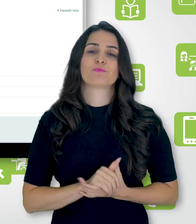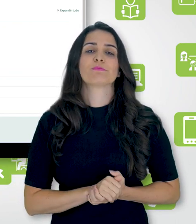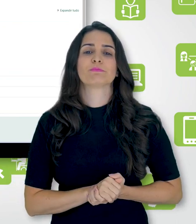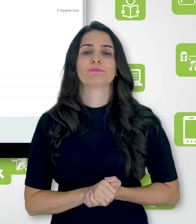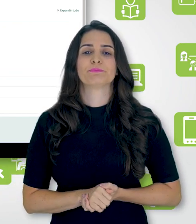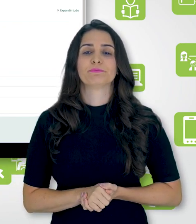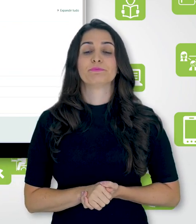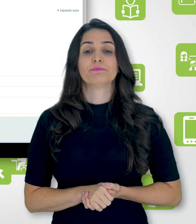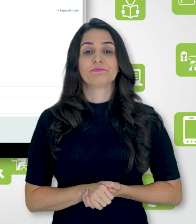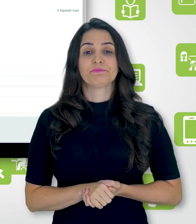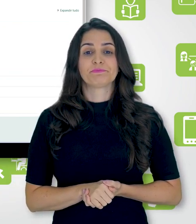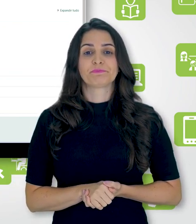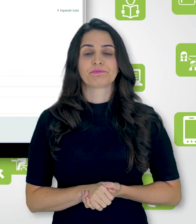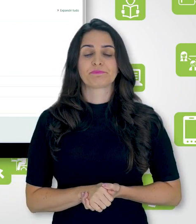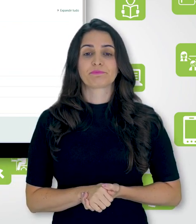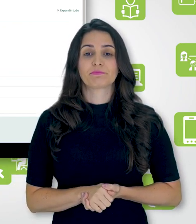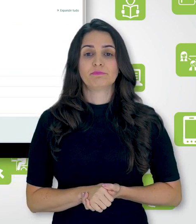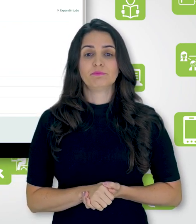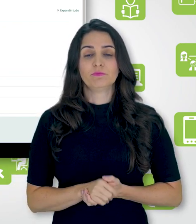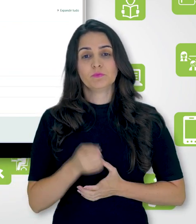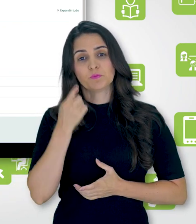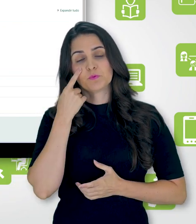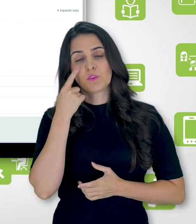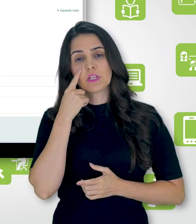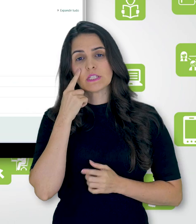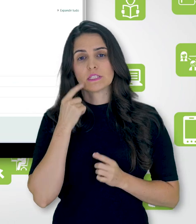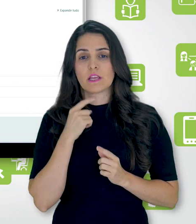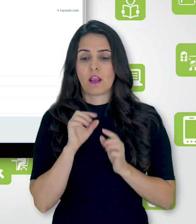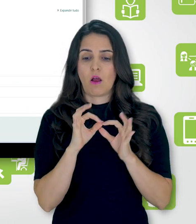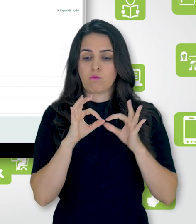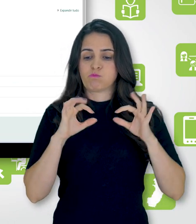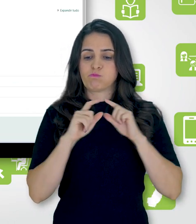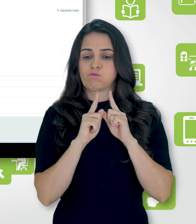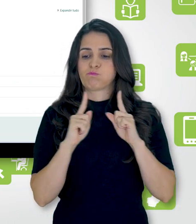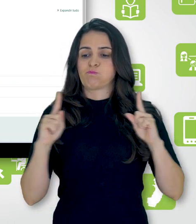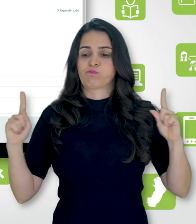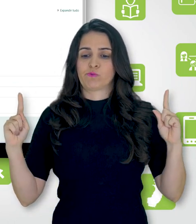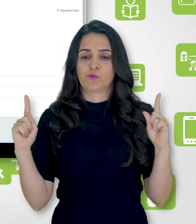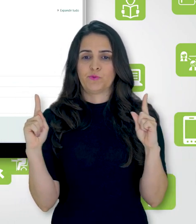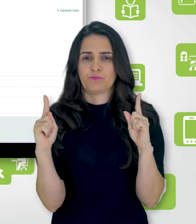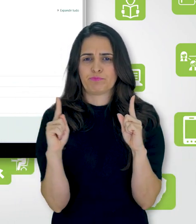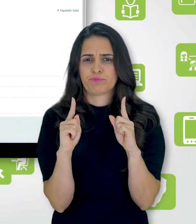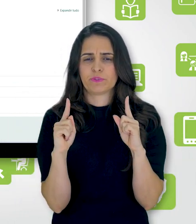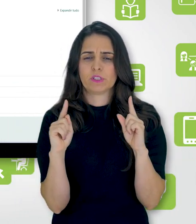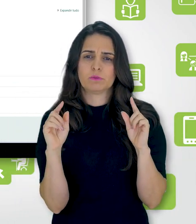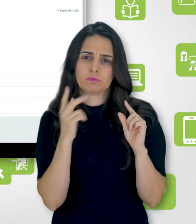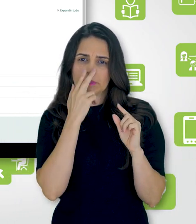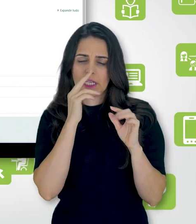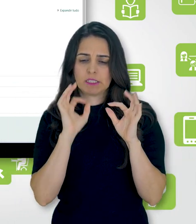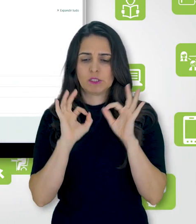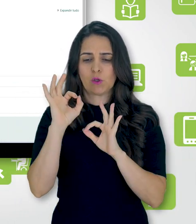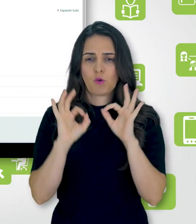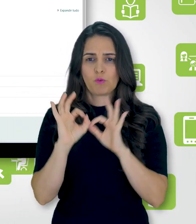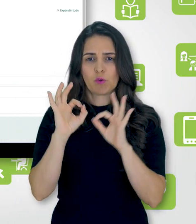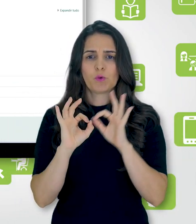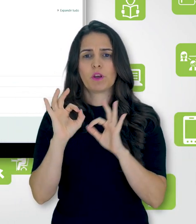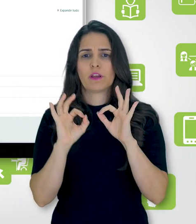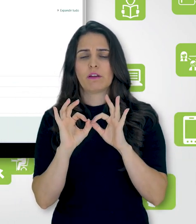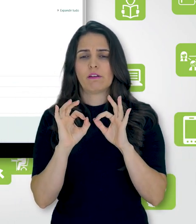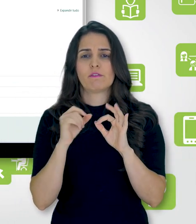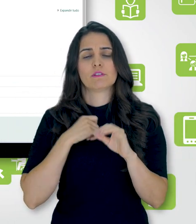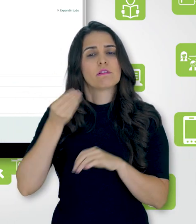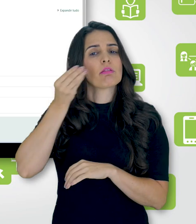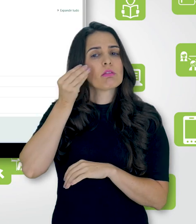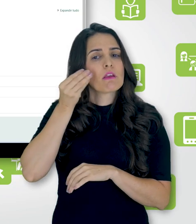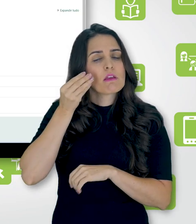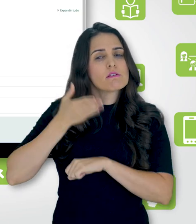Vou apresentar essa barra, então, se ela é grande demais, se eu vou comprimir, se vai ter uma rolagem, isso você pode testar, eu vou